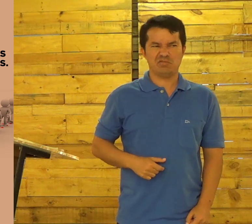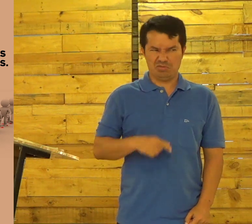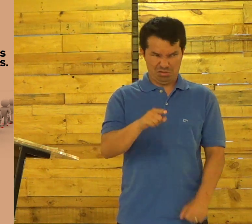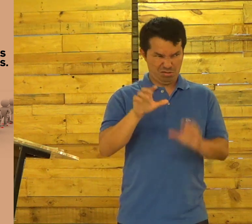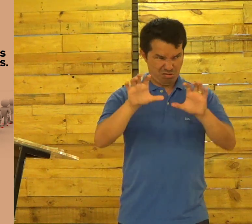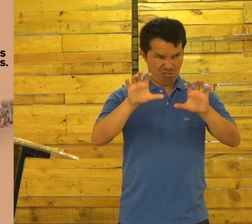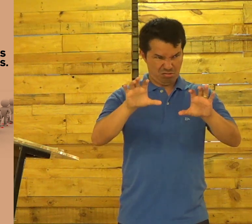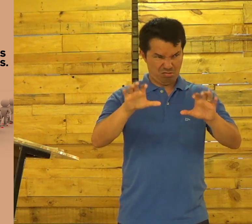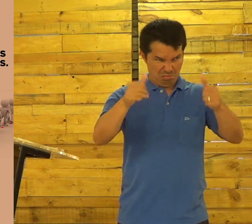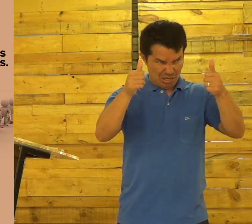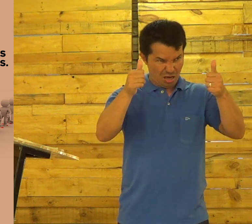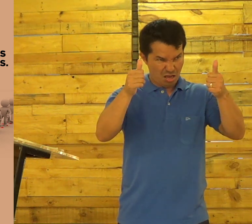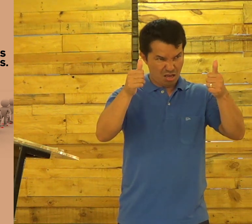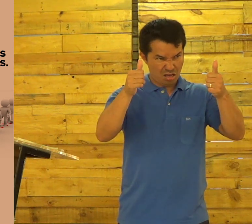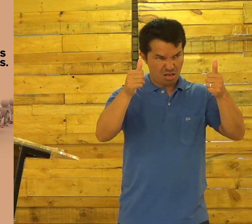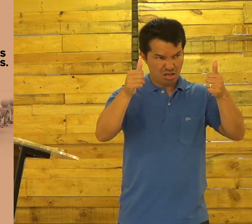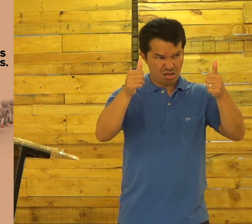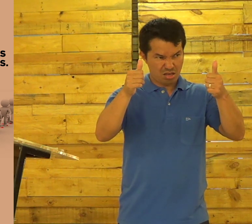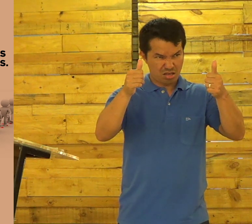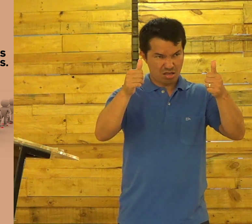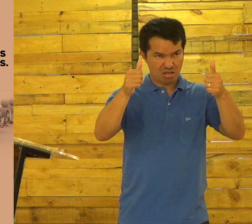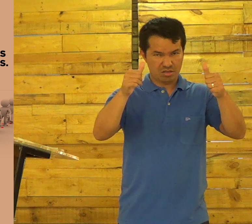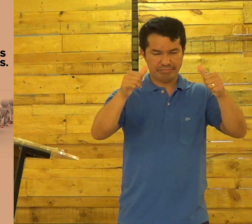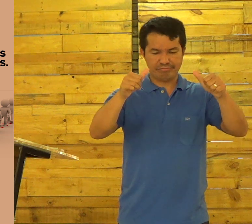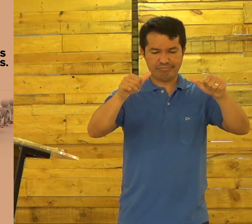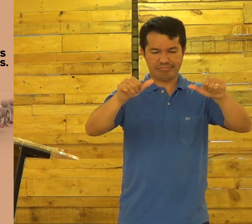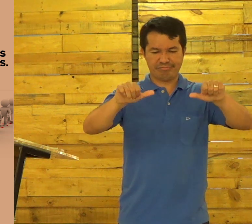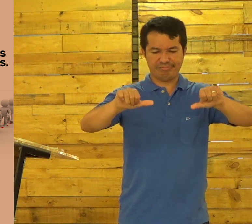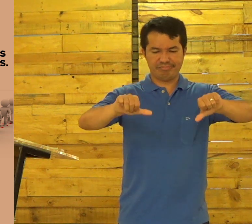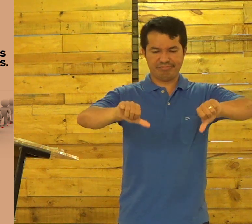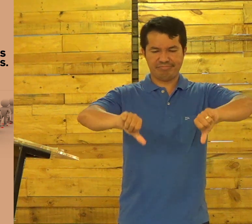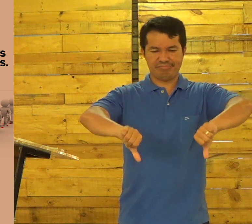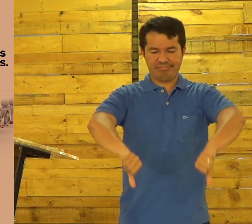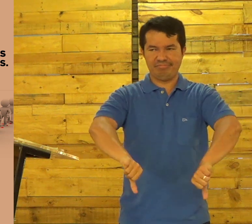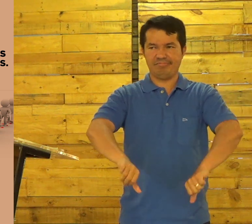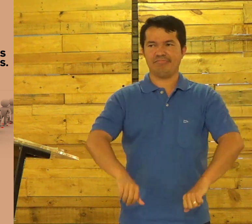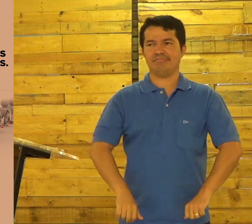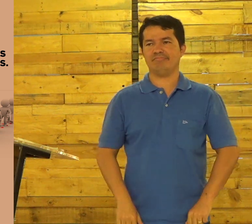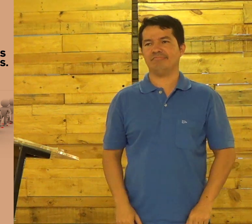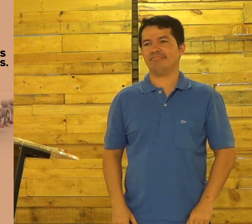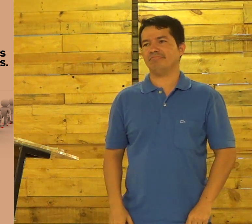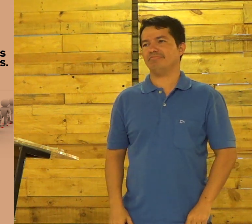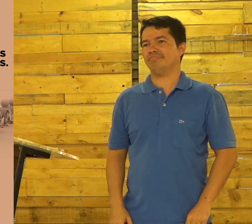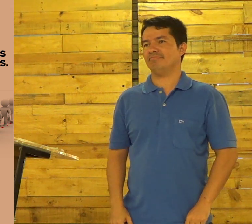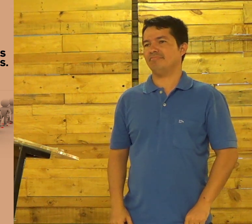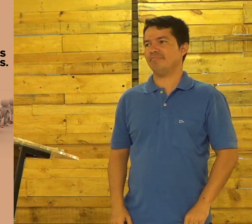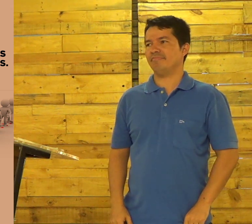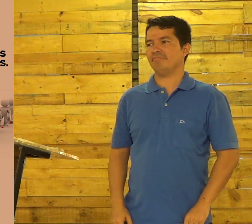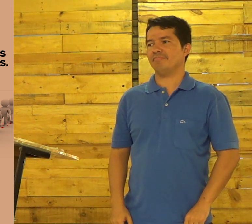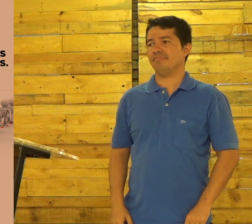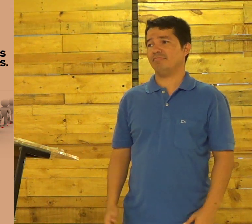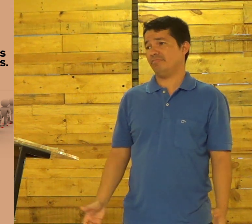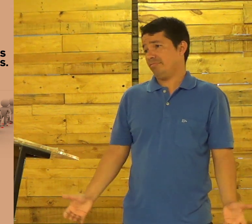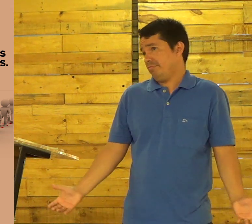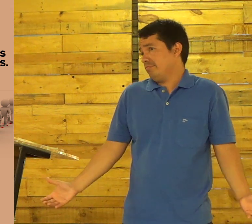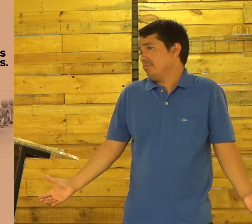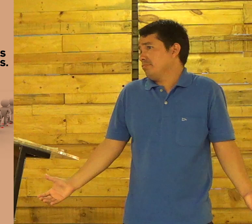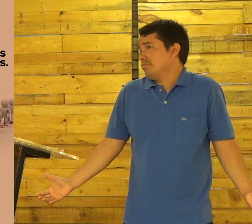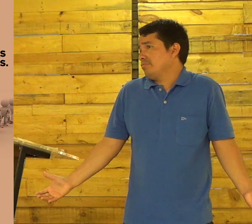De fato Você está influenciando De Péssimo Está influenciando Influenciando